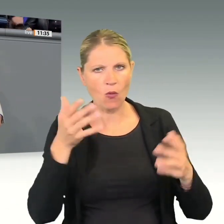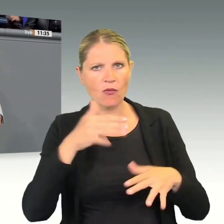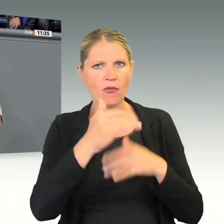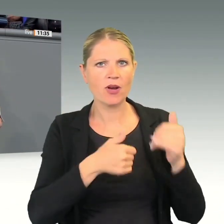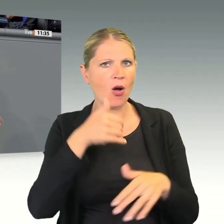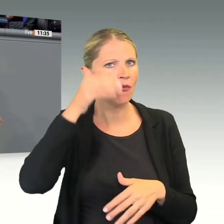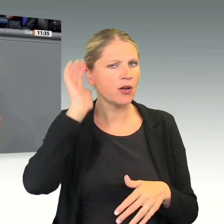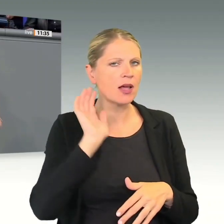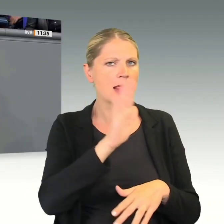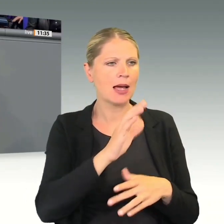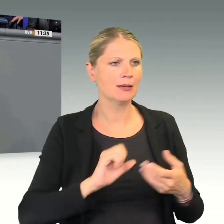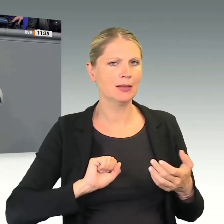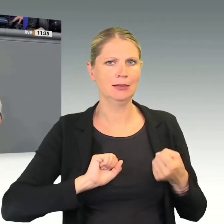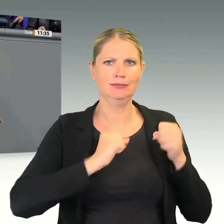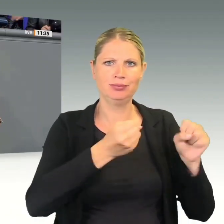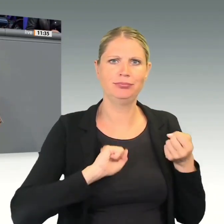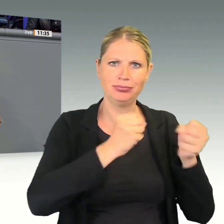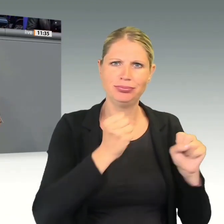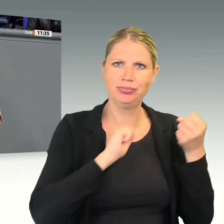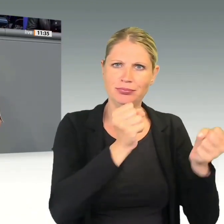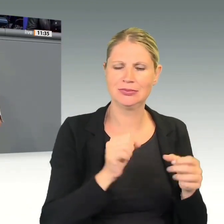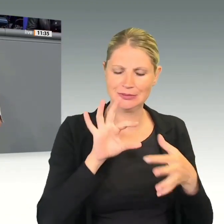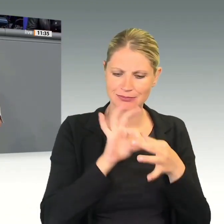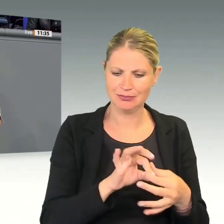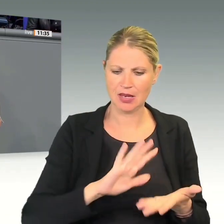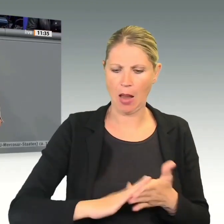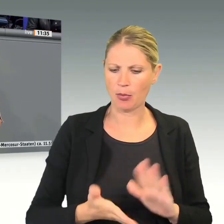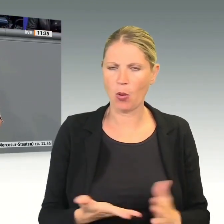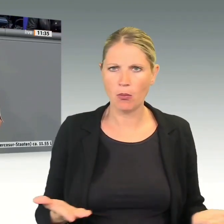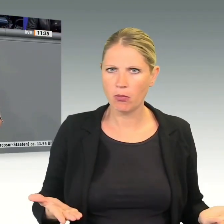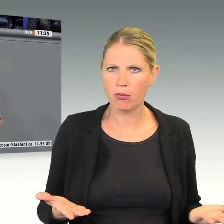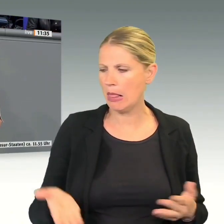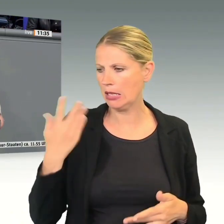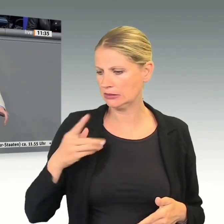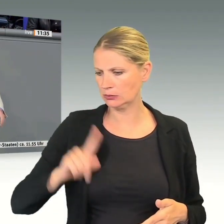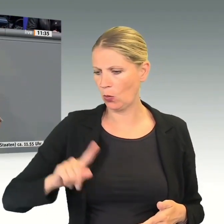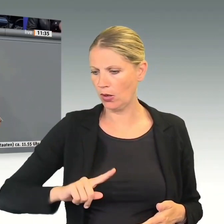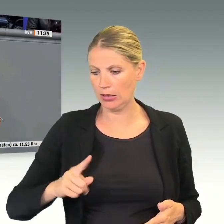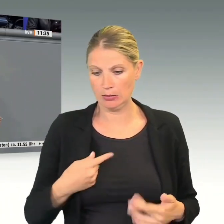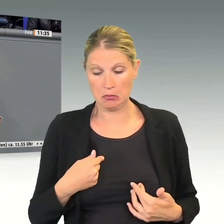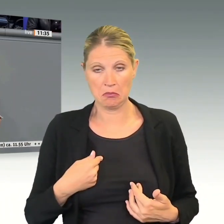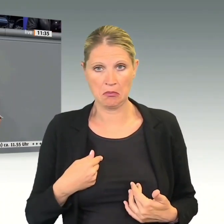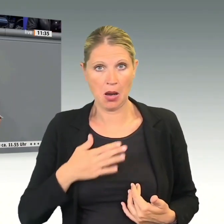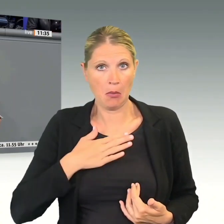für dieses Abkommen? Ich habe das in den letzten Monaten nicht feststellen können. Ich